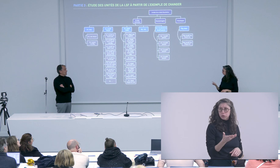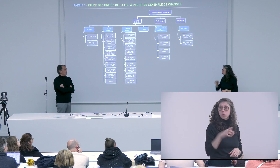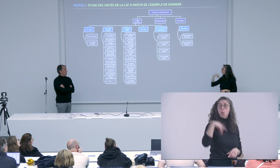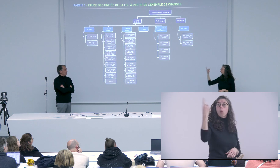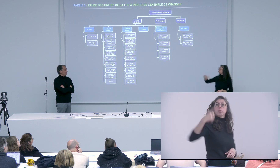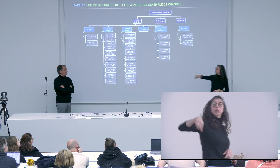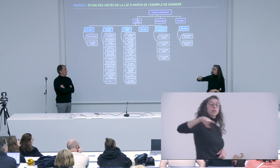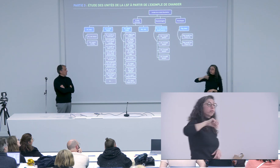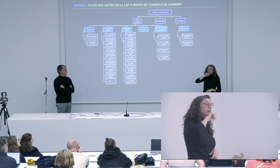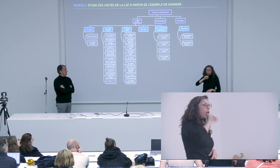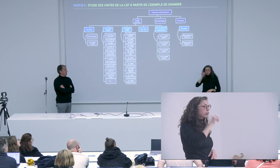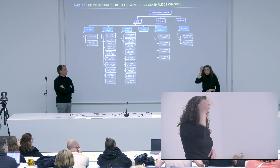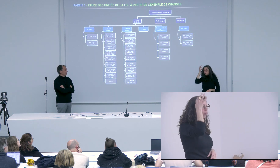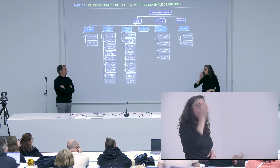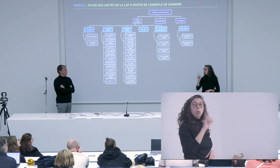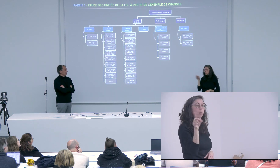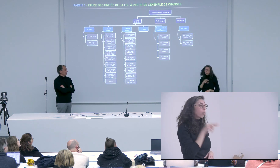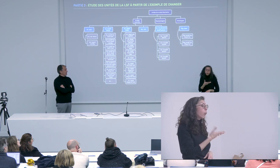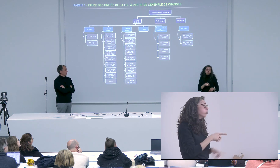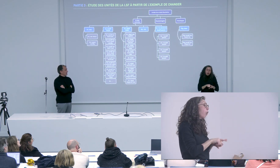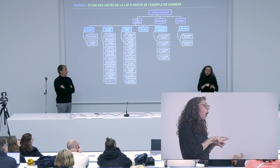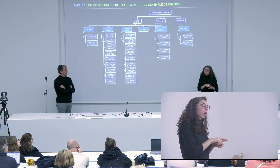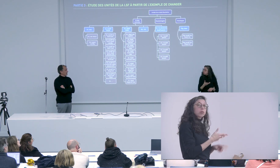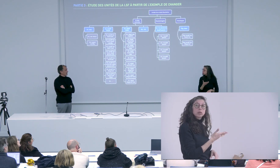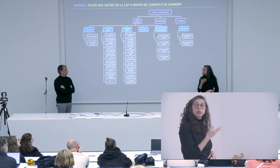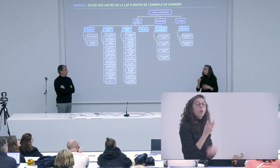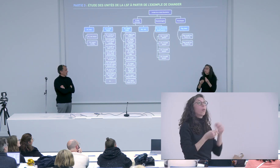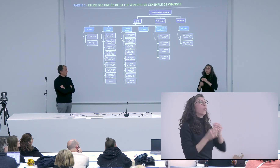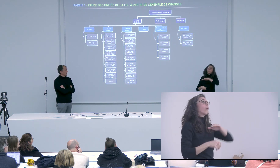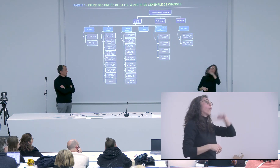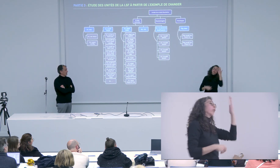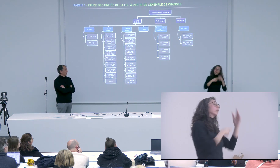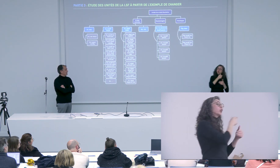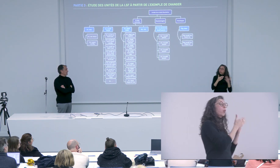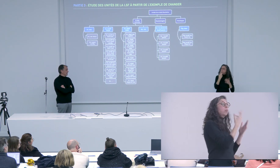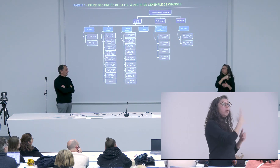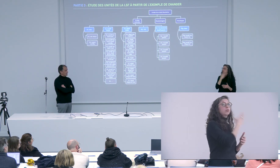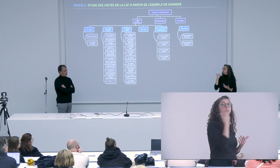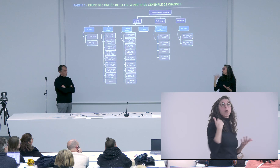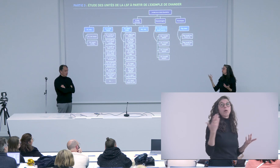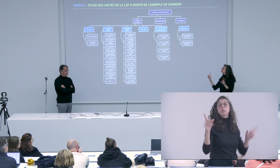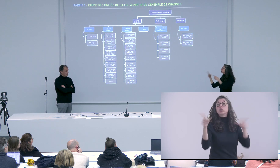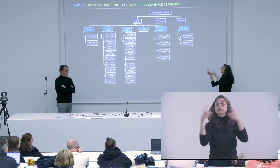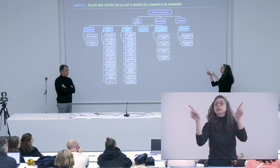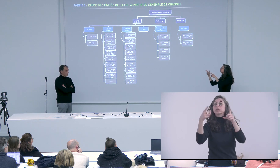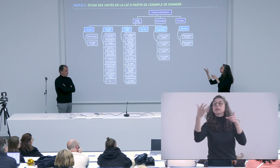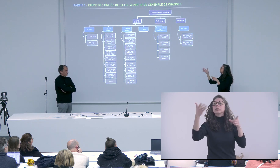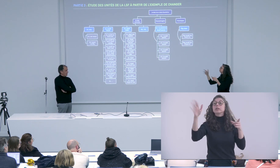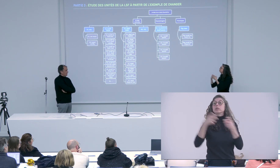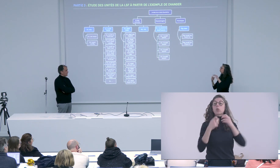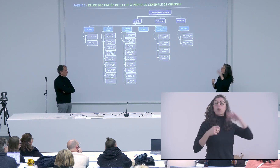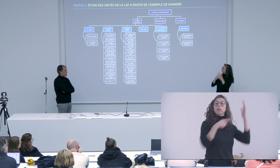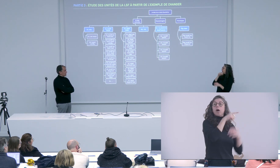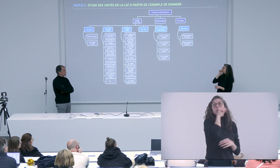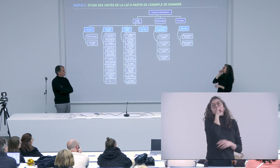soit très flashy un autre rose un peu moins flashy d'autres qui est moins fan des cheveux il va trouver ce rose c'est le même rose que celui-là après encore une autre